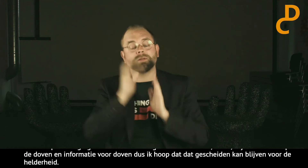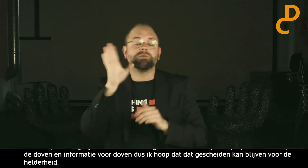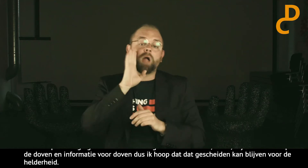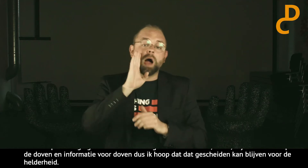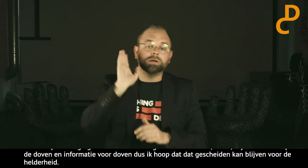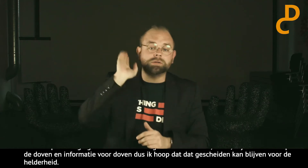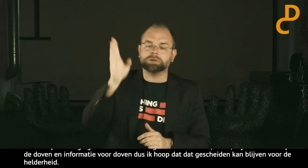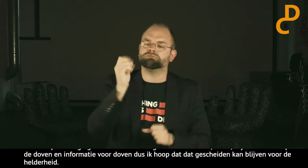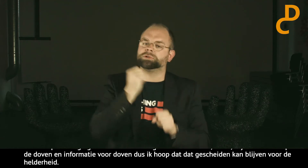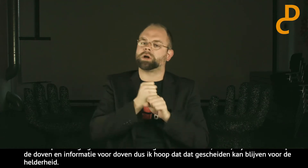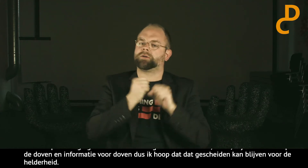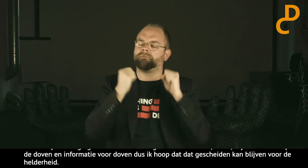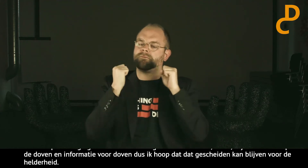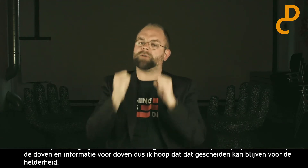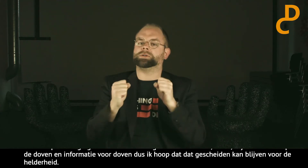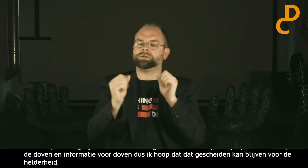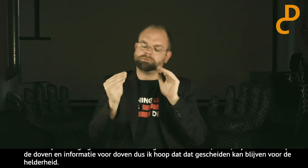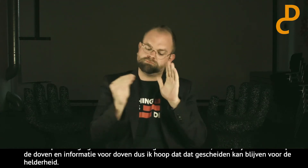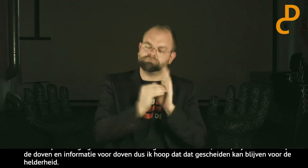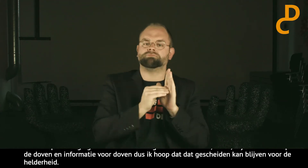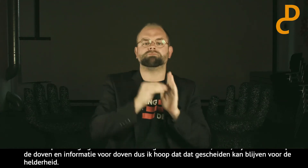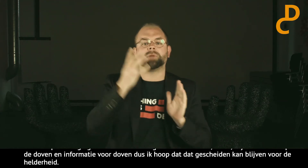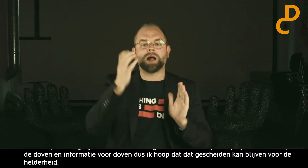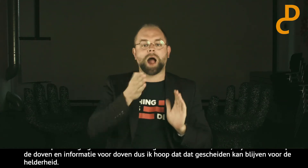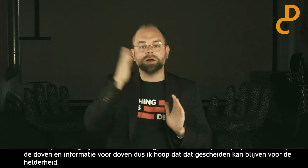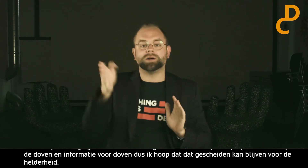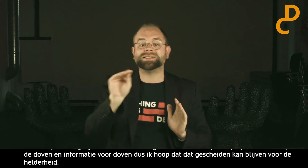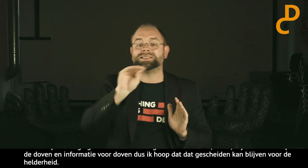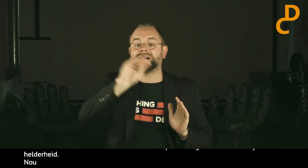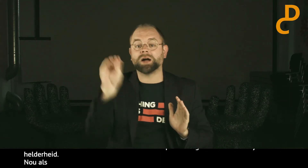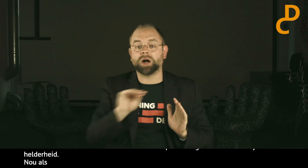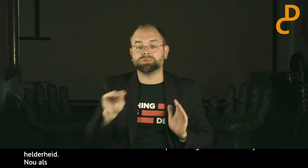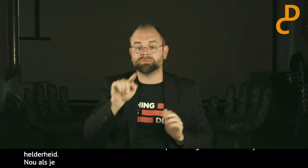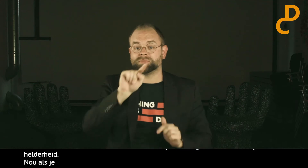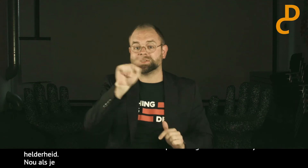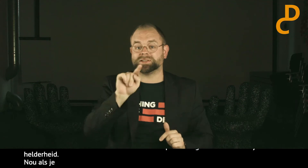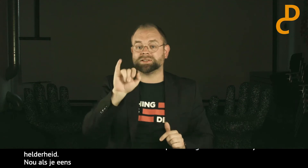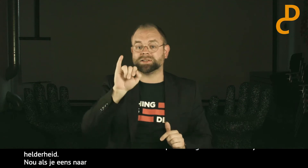Nou, als doven naar Barcelona gaan voor een weekendje voor de vakantie, staat eigenlijk altijd vast op de prik,